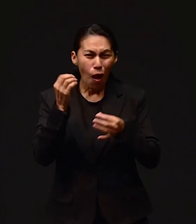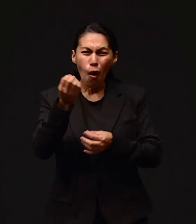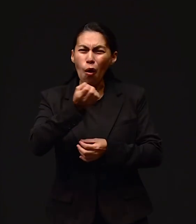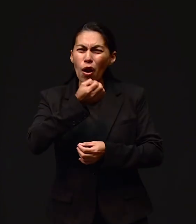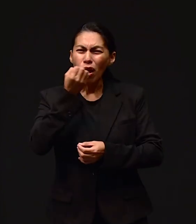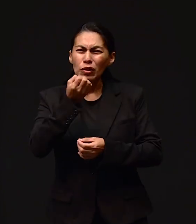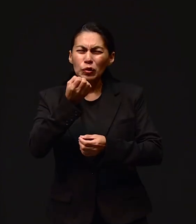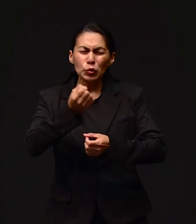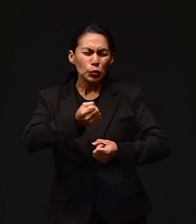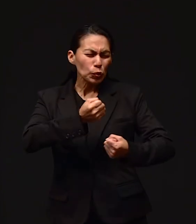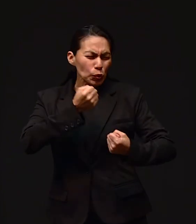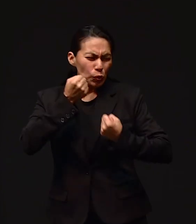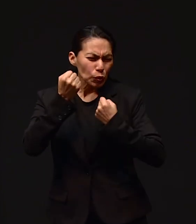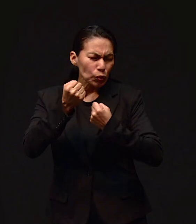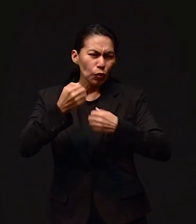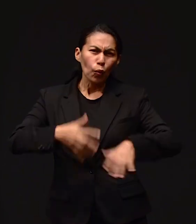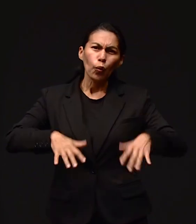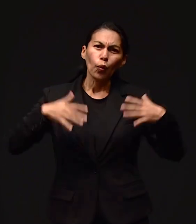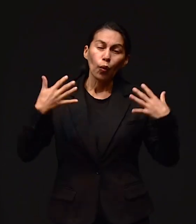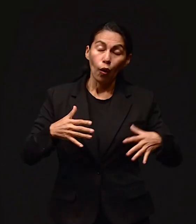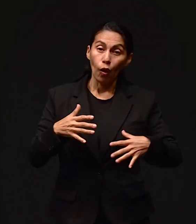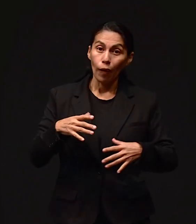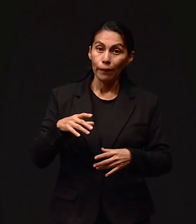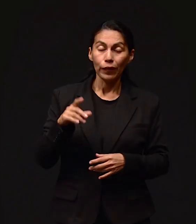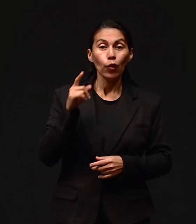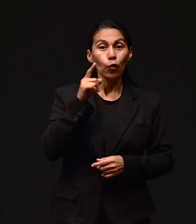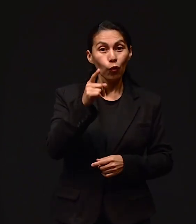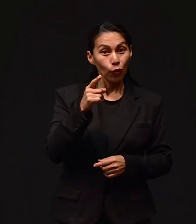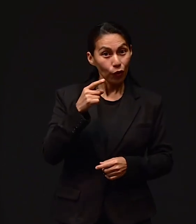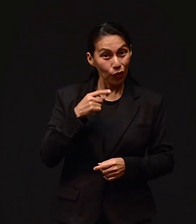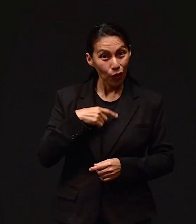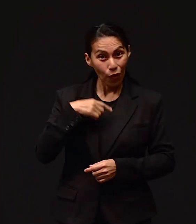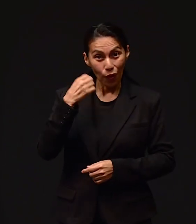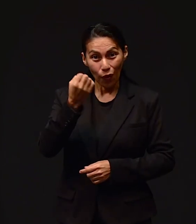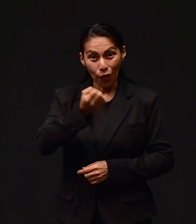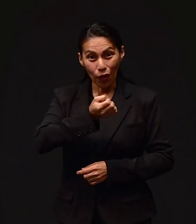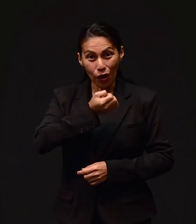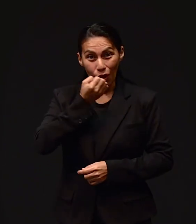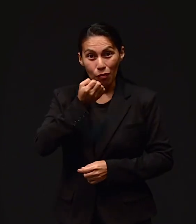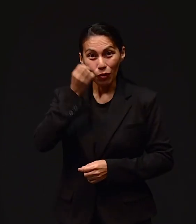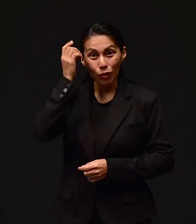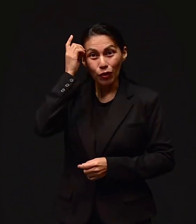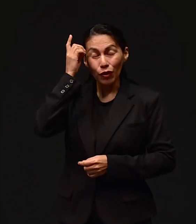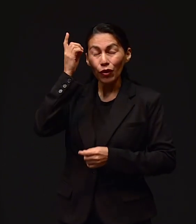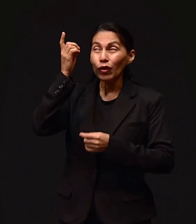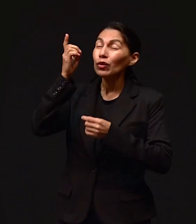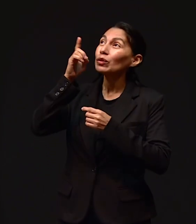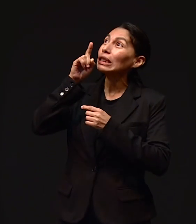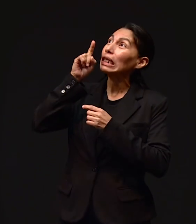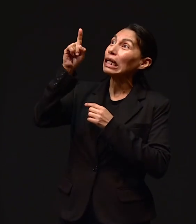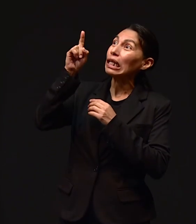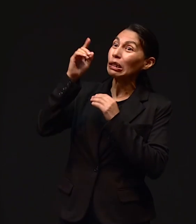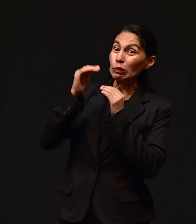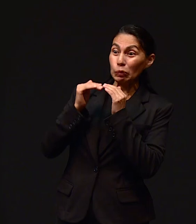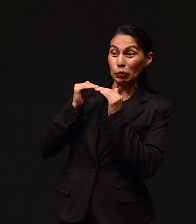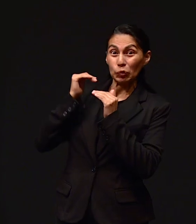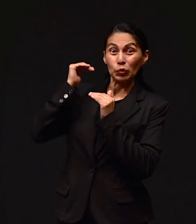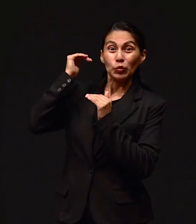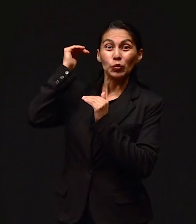Y es que cuando oramos, invocamos al Dios de lo imposible. Alguien